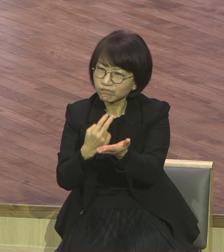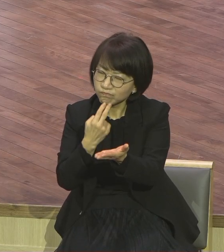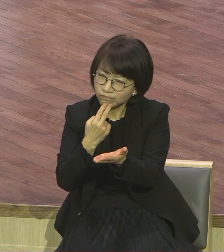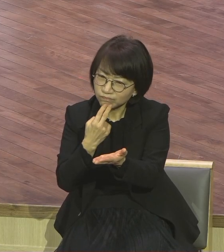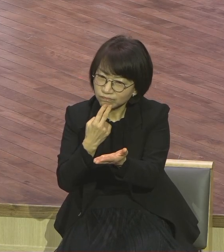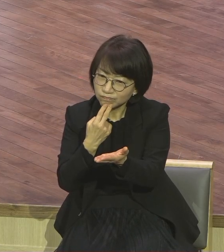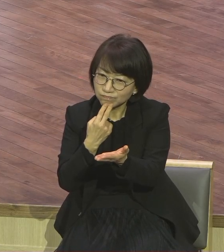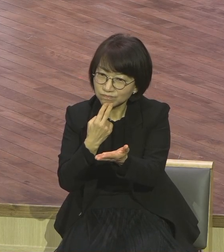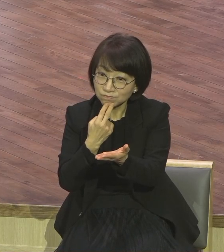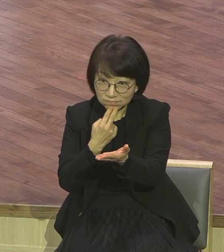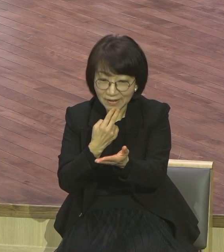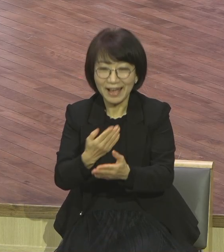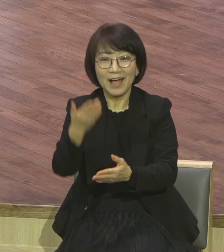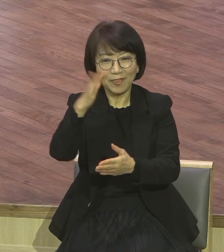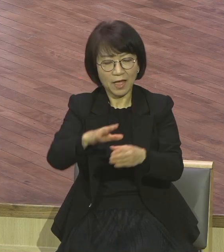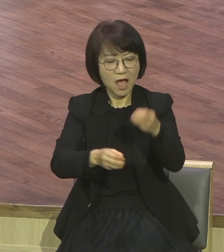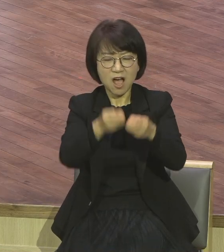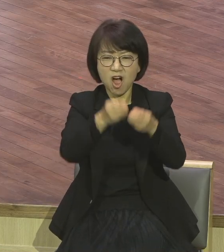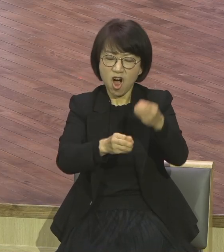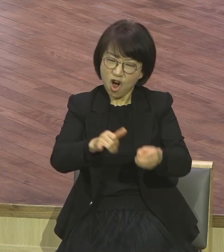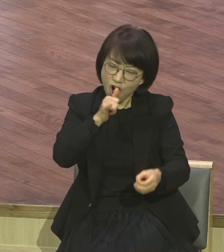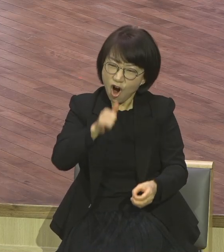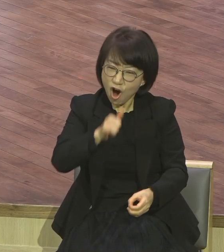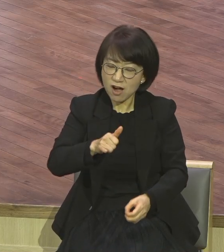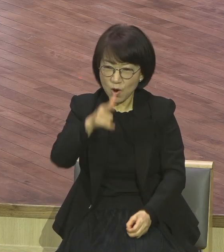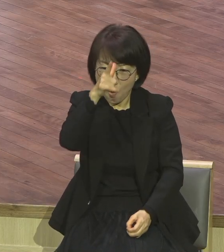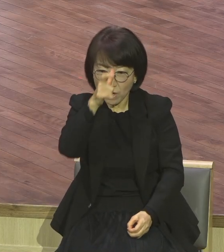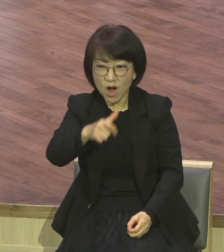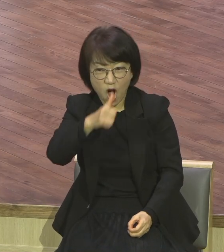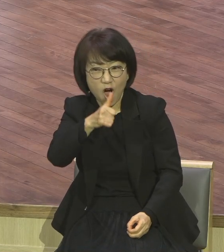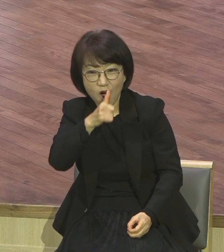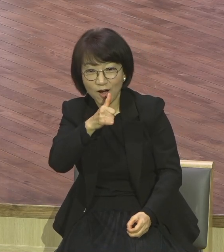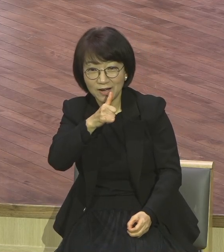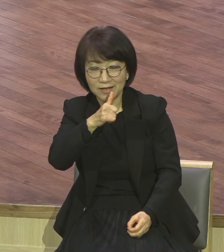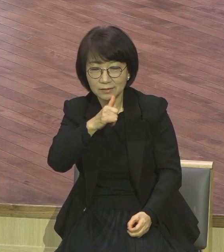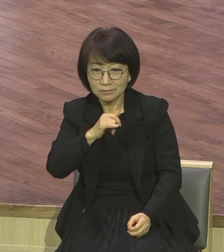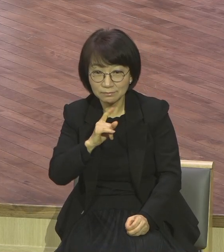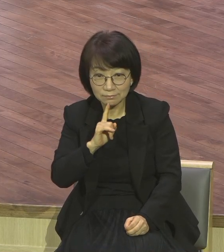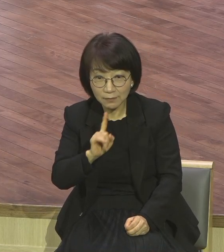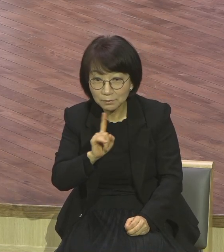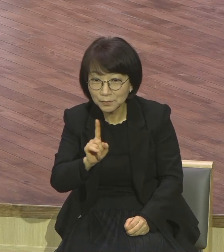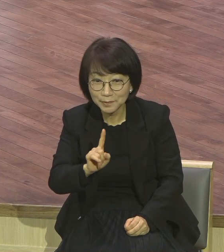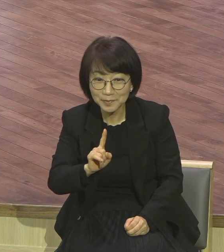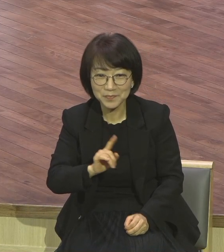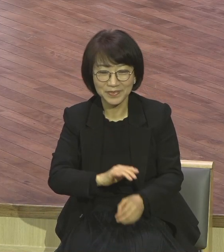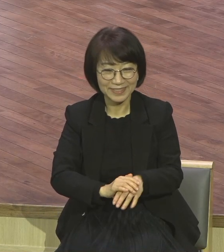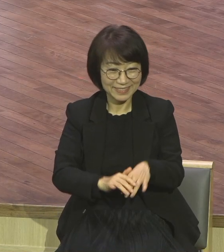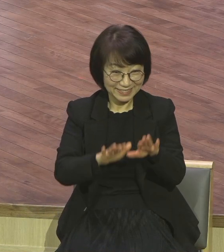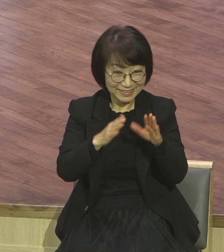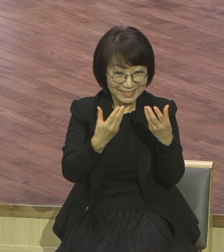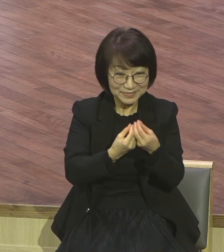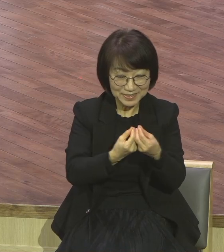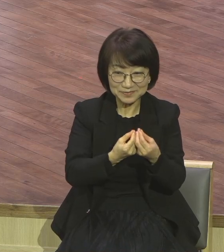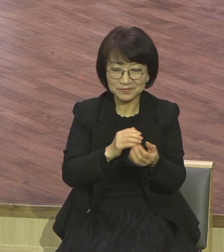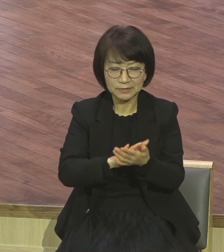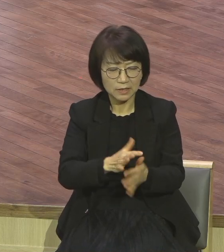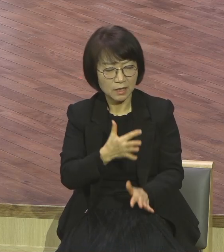그런데 시인은 있다고 계속 그렇게 말했습니다. 불행한 일이 있을 때,